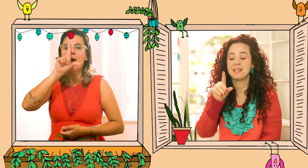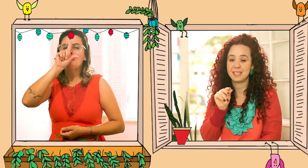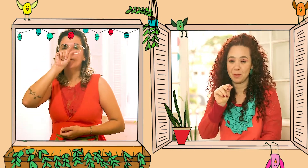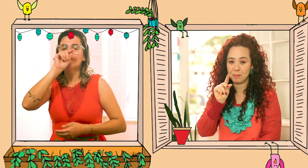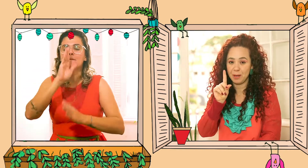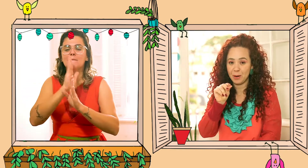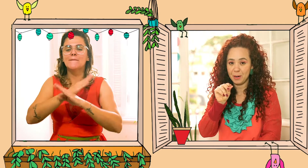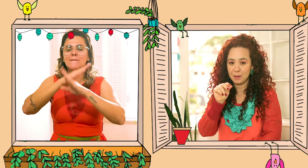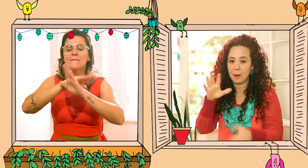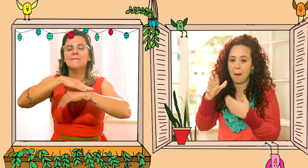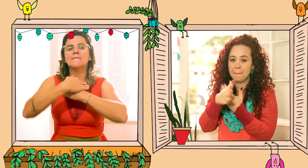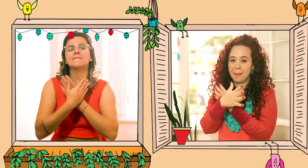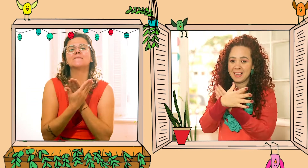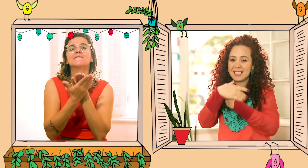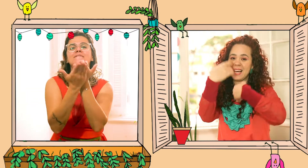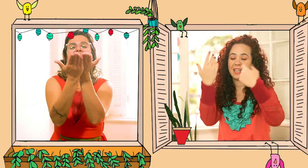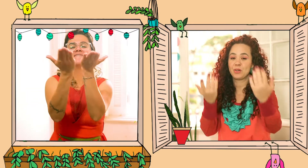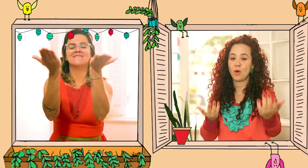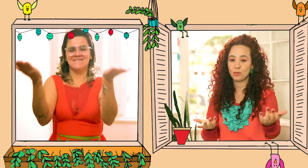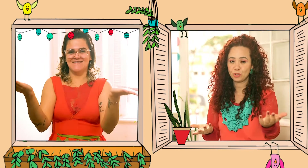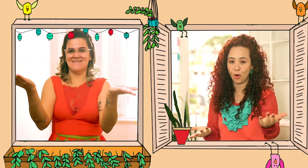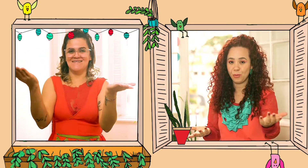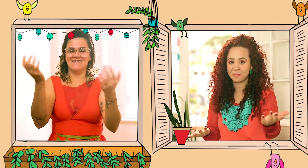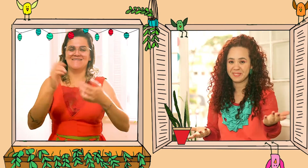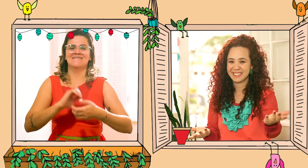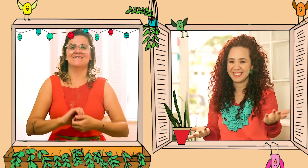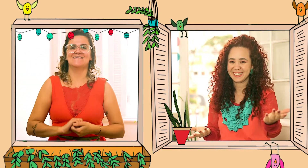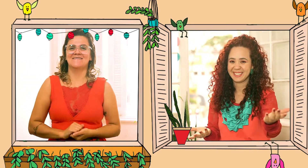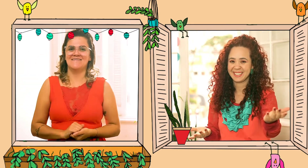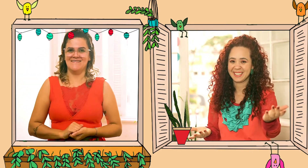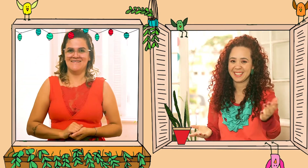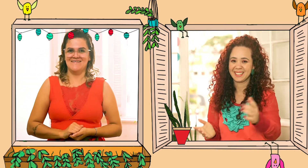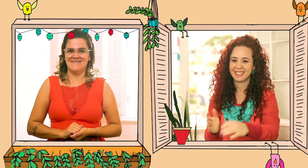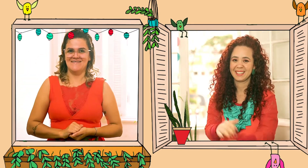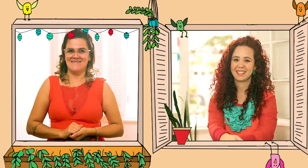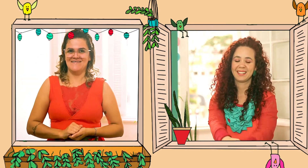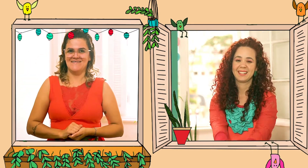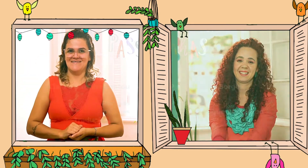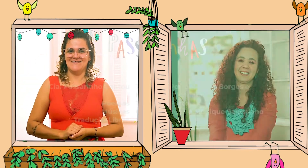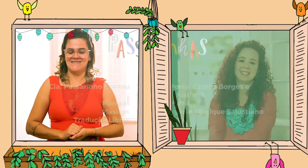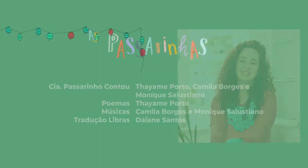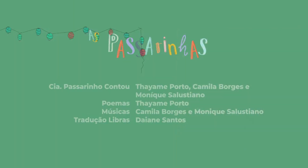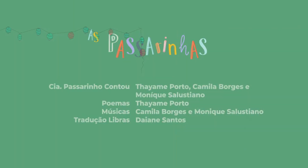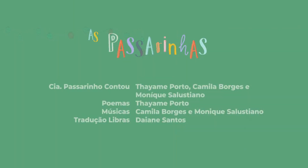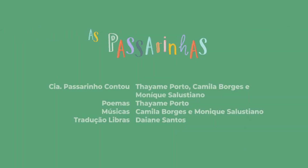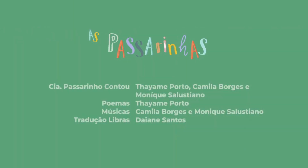Piscinho piou, passarinho voltou. Piscinho piou,